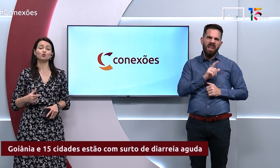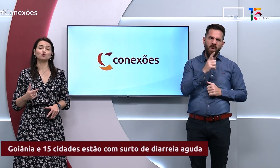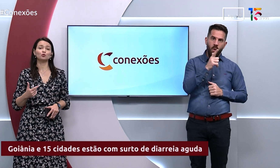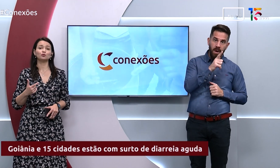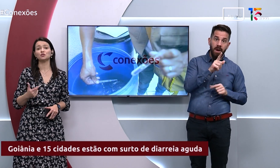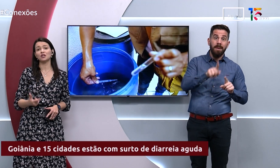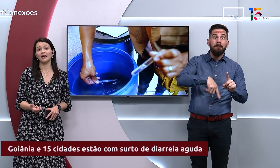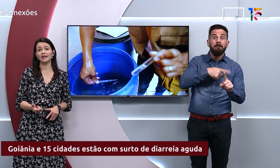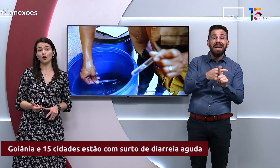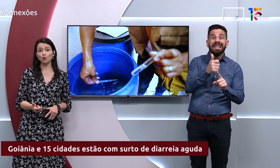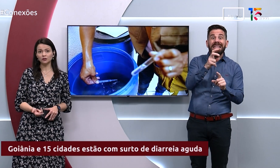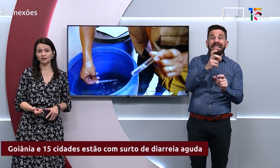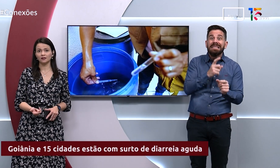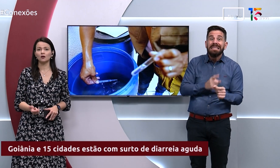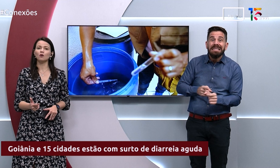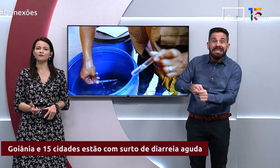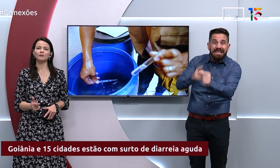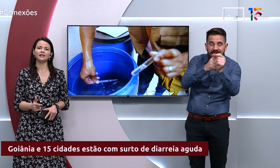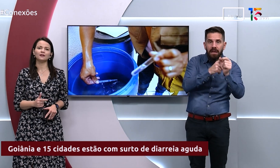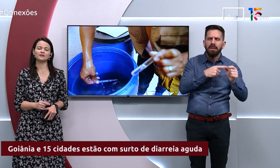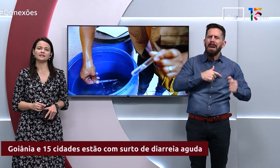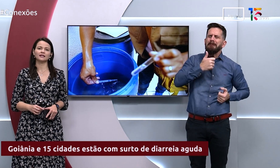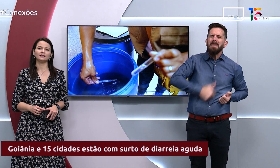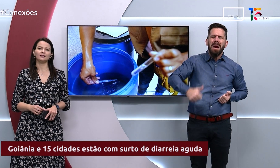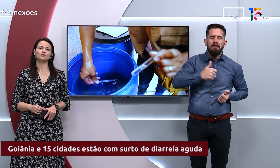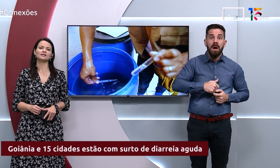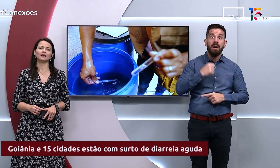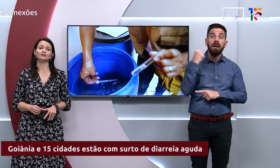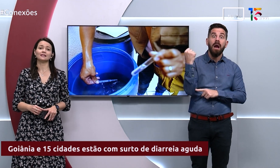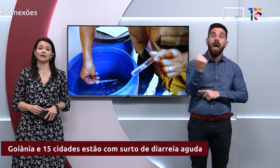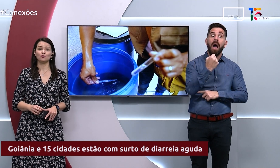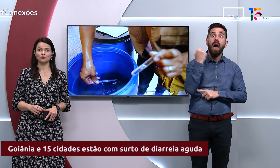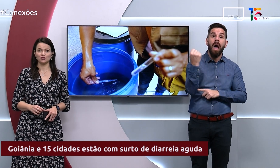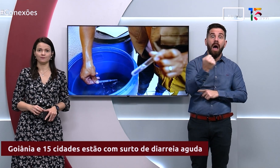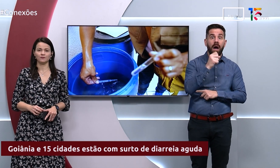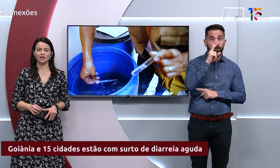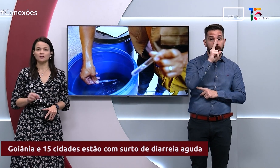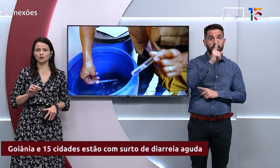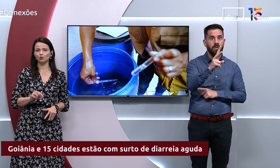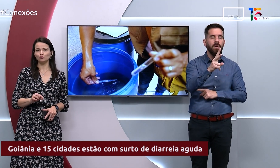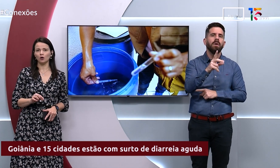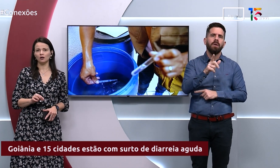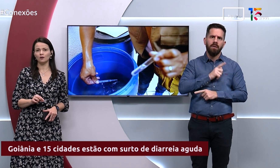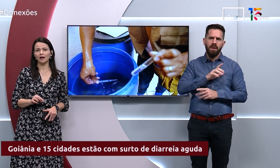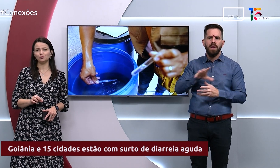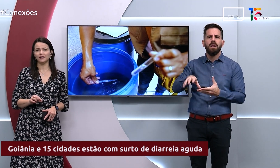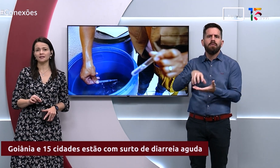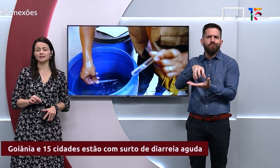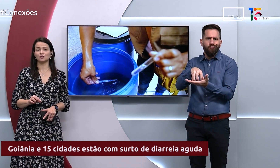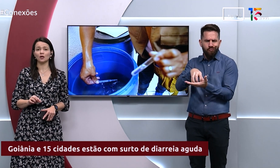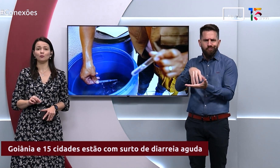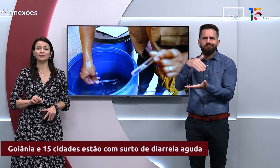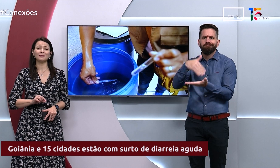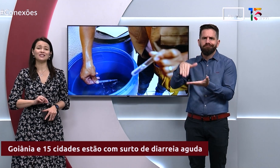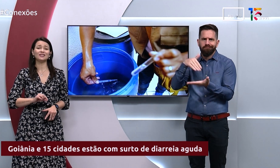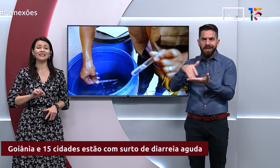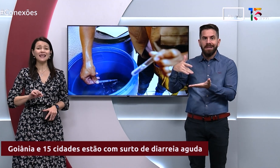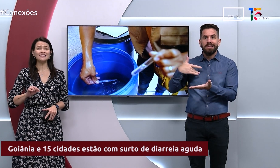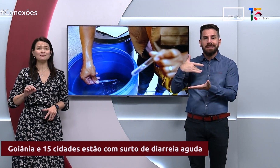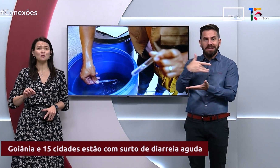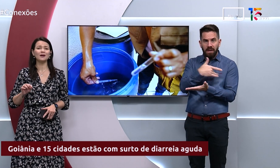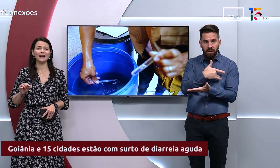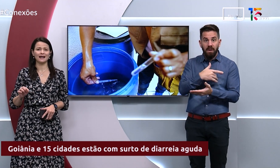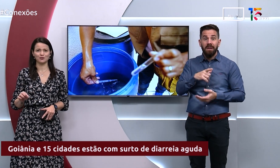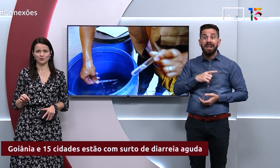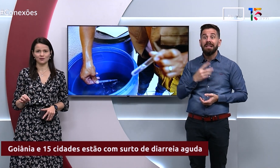estão com surto de diarreia aguda, conforme dados da Secretaria do Estado da Saúde. Segundo o órgão, a doença já acumula mais de